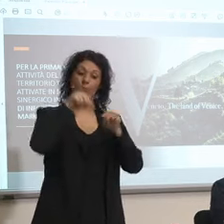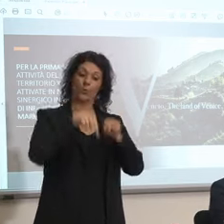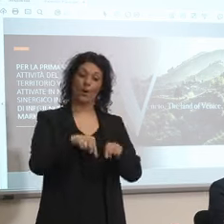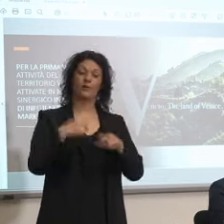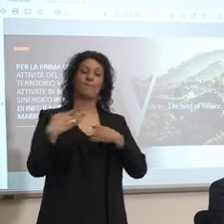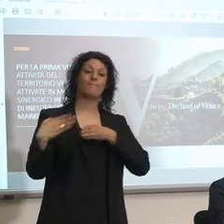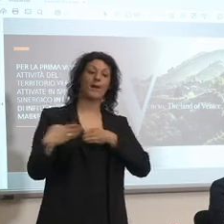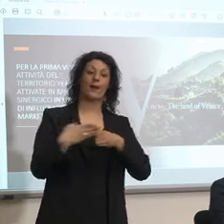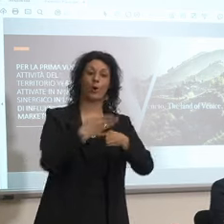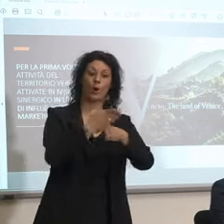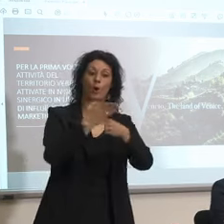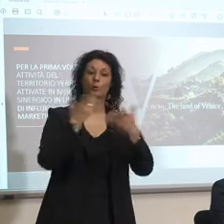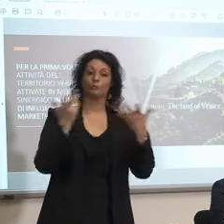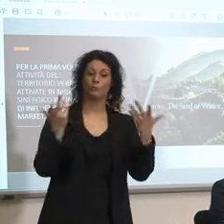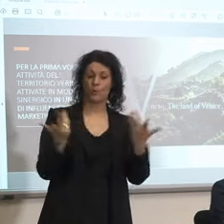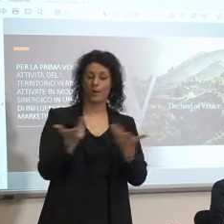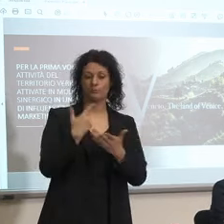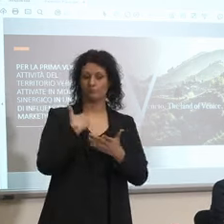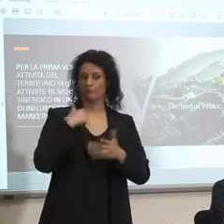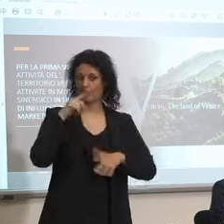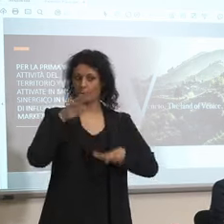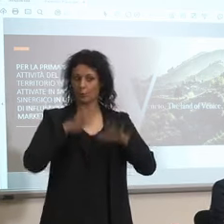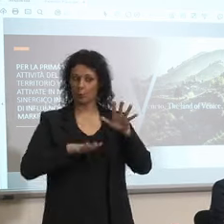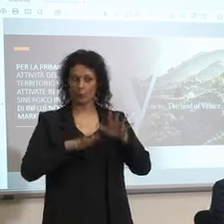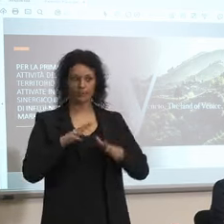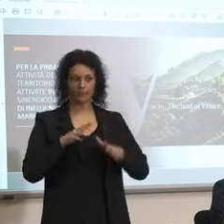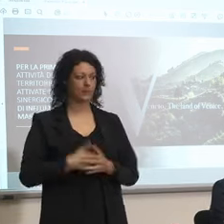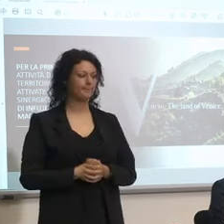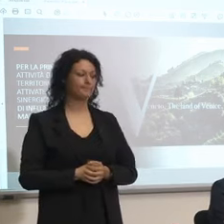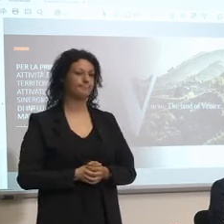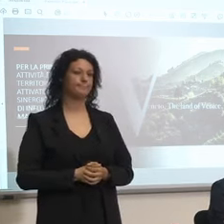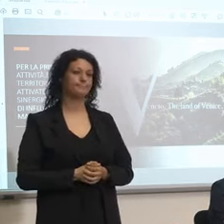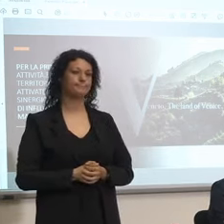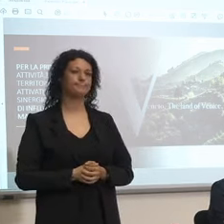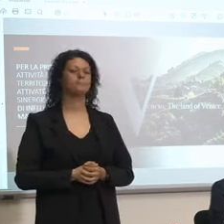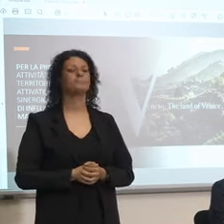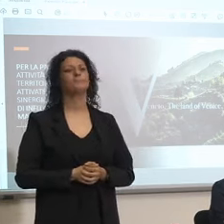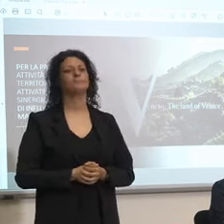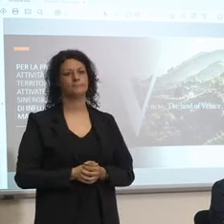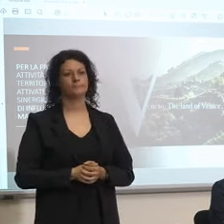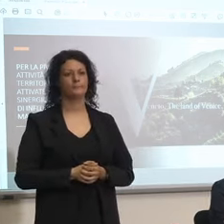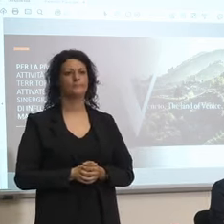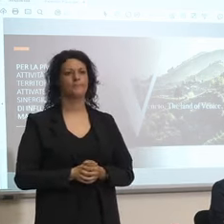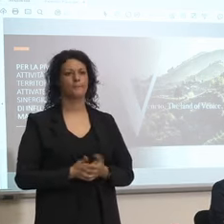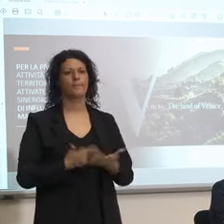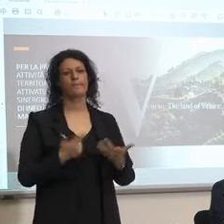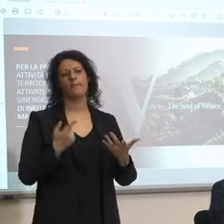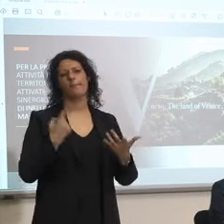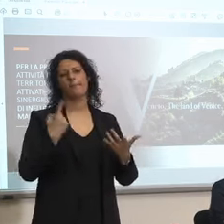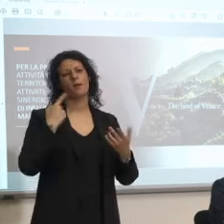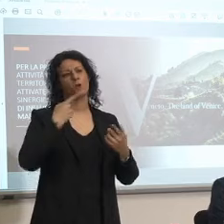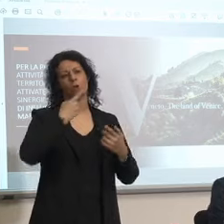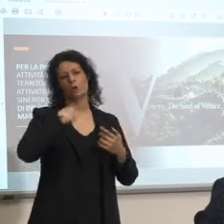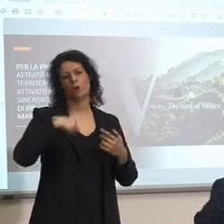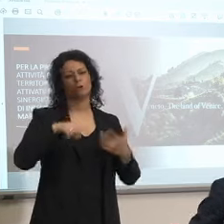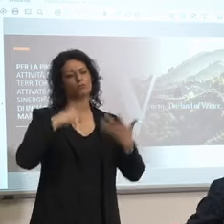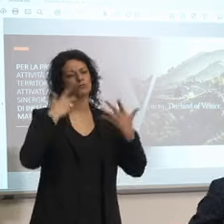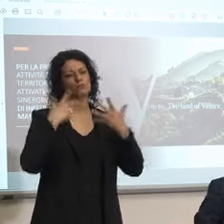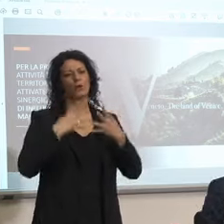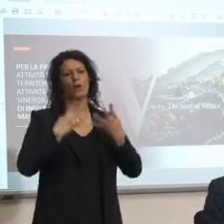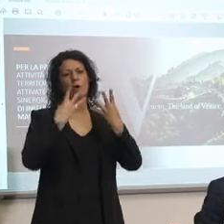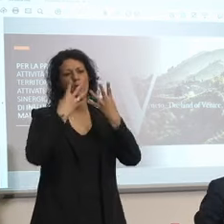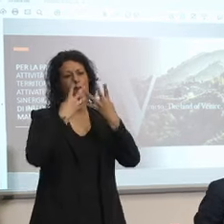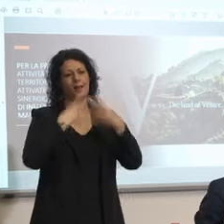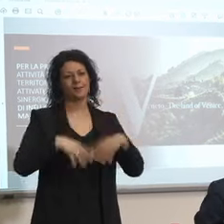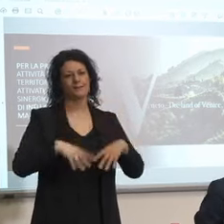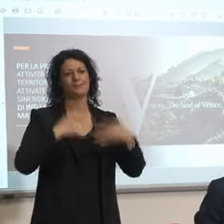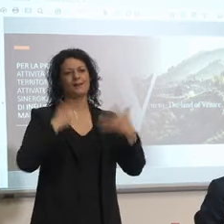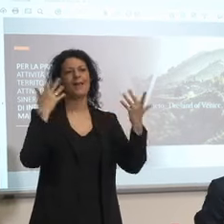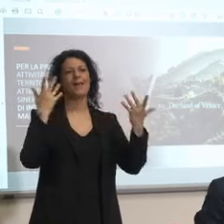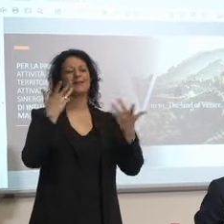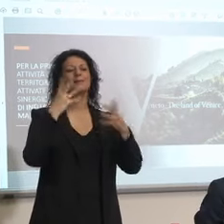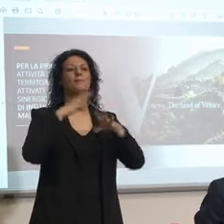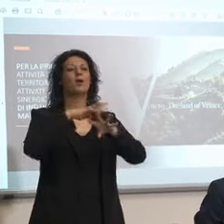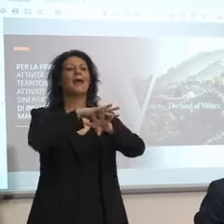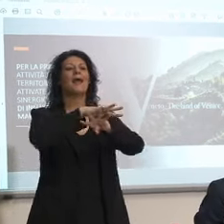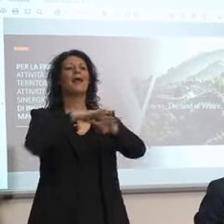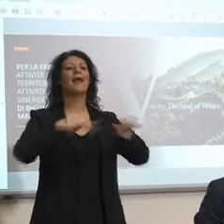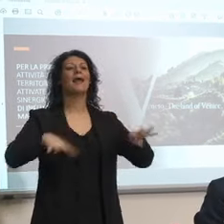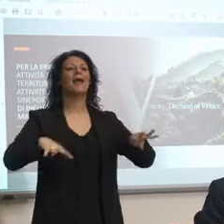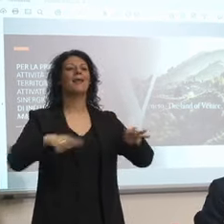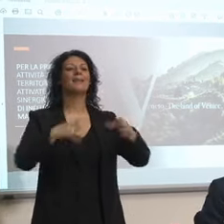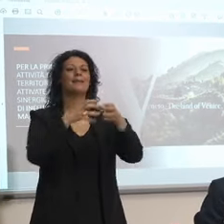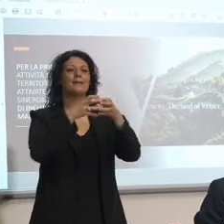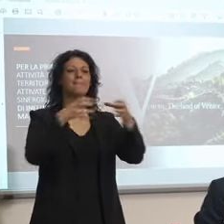assolutamente noi lo faremo ripeto siamo già organizzati sul territorio per esempio le reti di impresa i club di